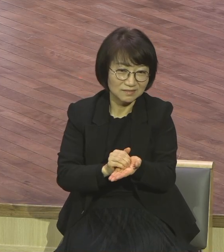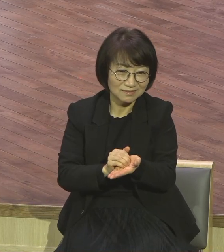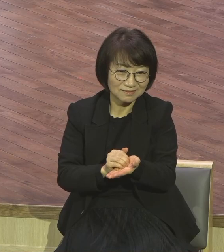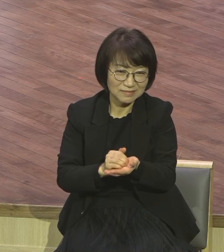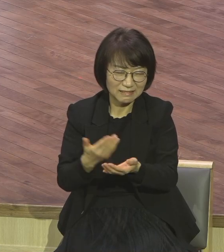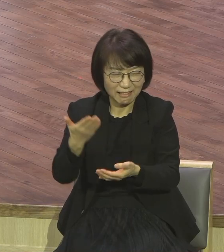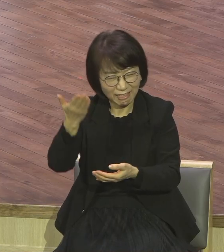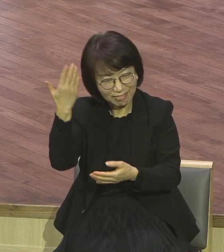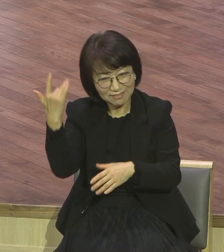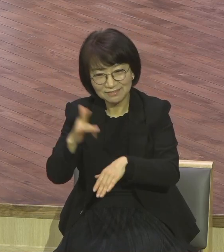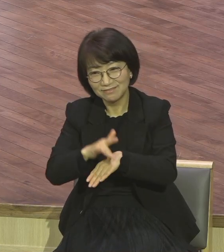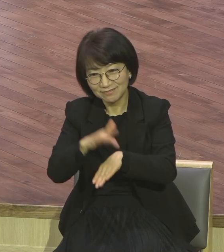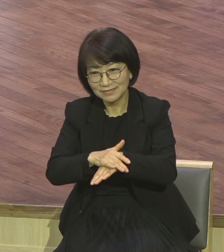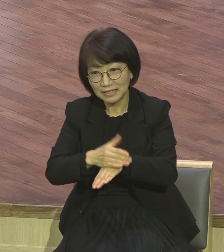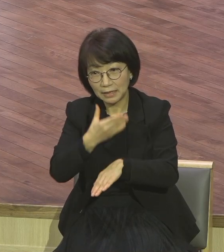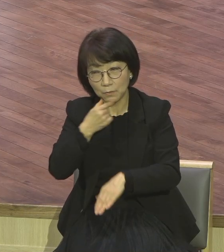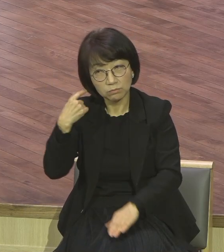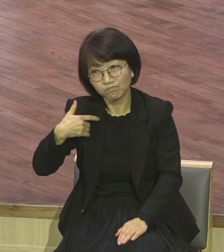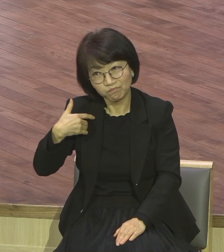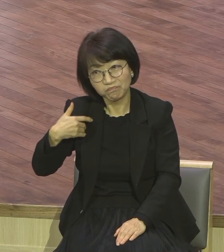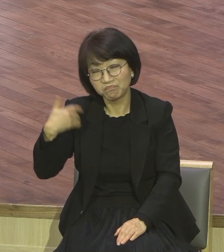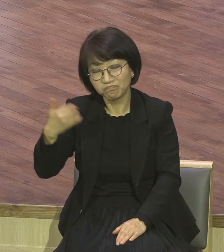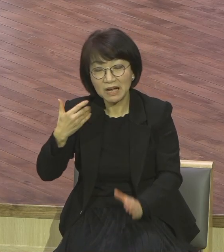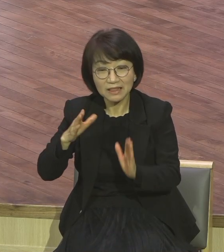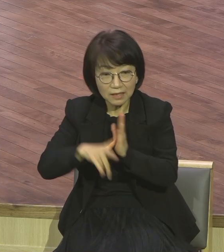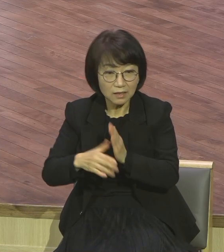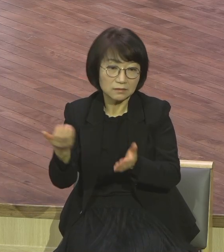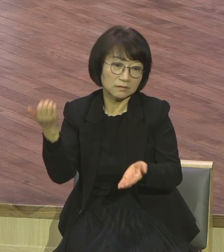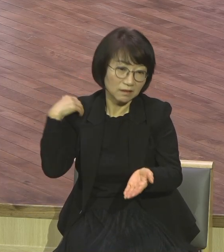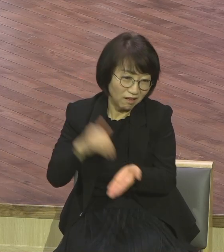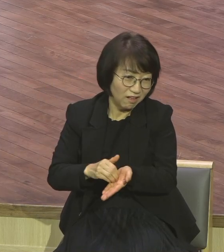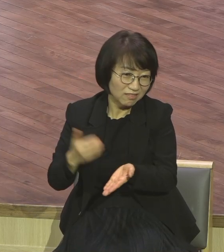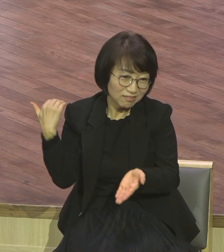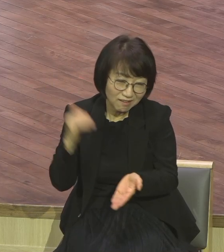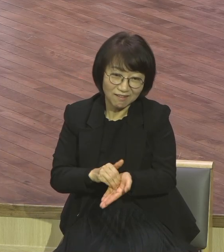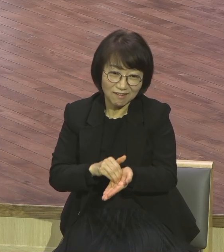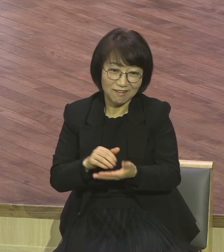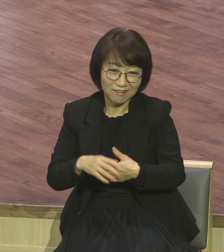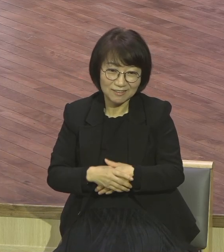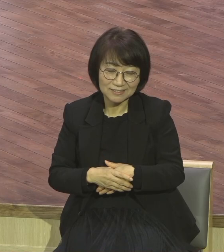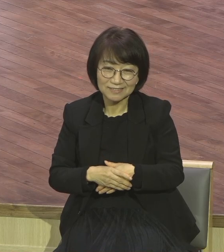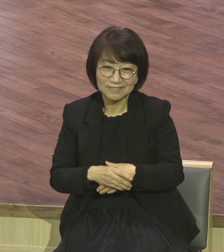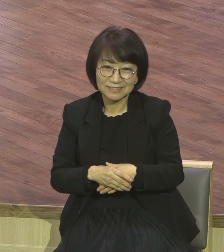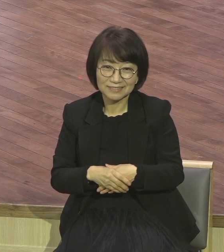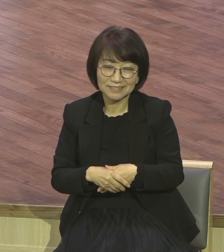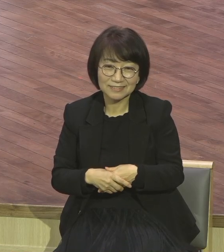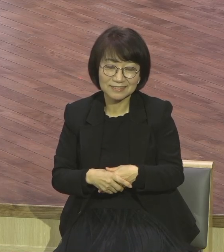돌아가 또 돌아가 옛날 판단으로 옛날 쪽으로 그러니까 옛 마음과 생각